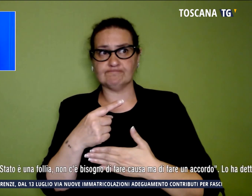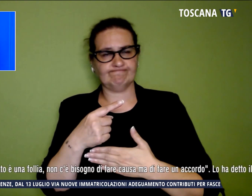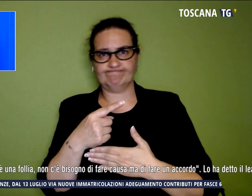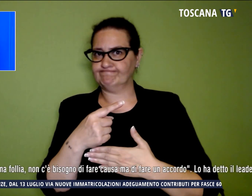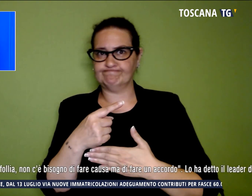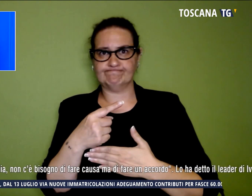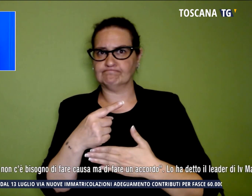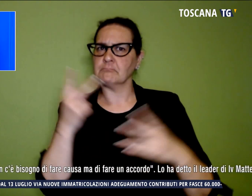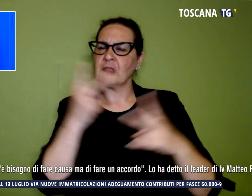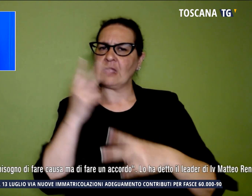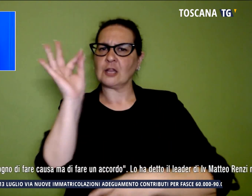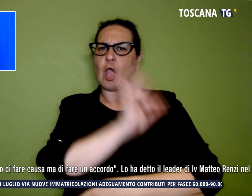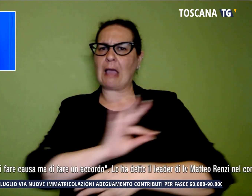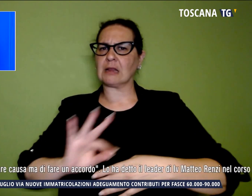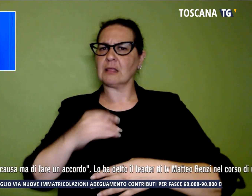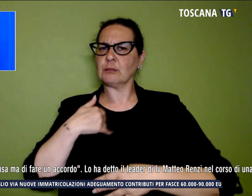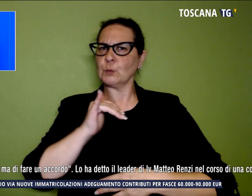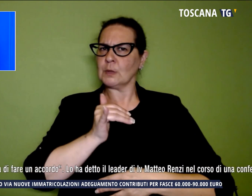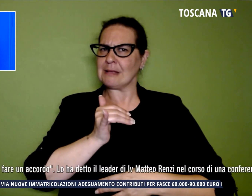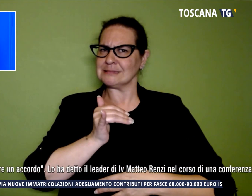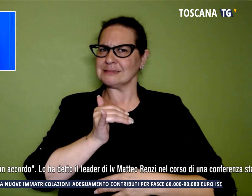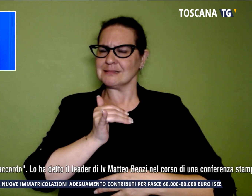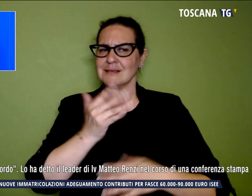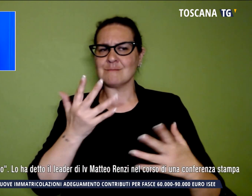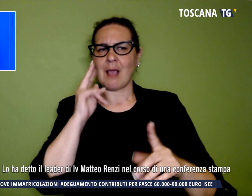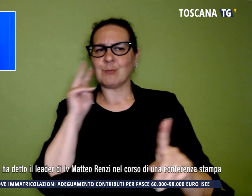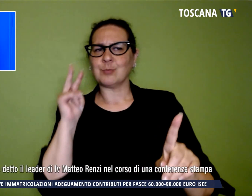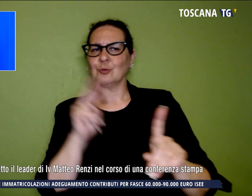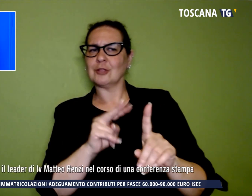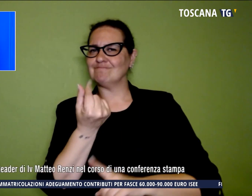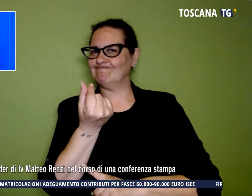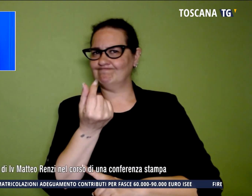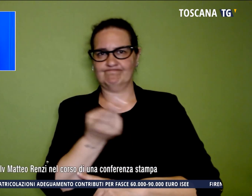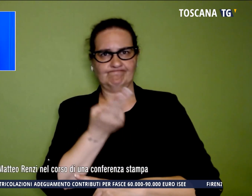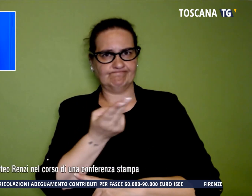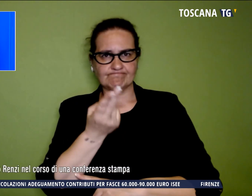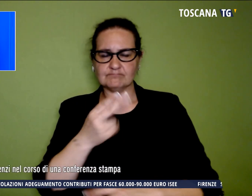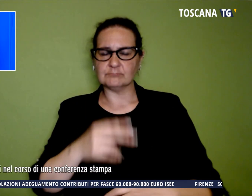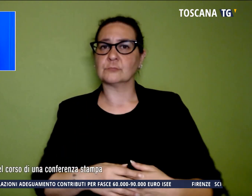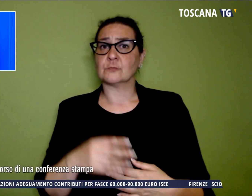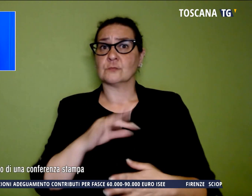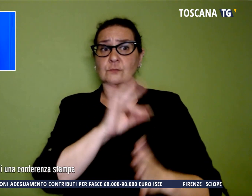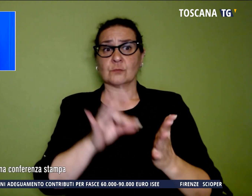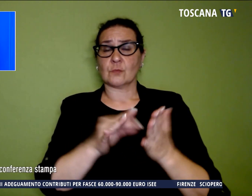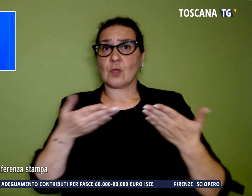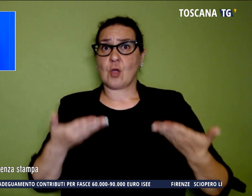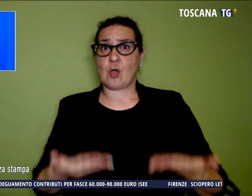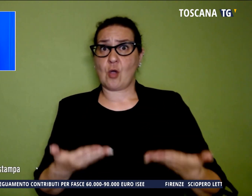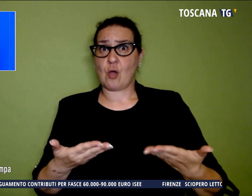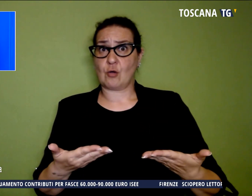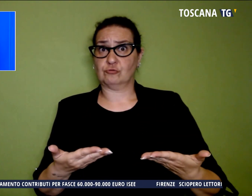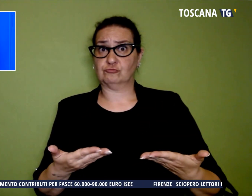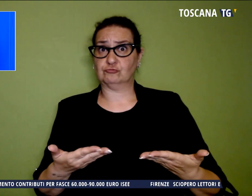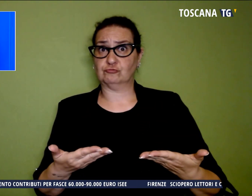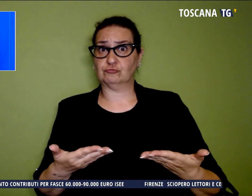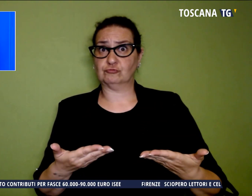architettonico ma dal punto di vista economico. Oggi la situazione è andare allo scontro